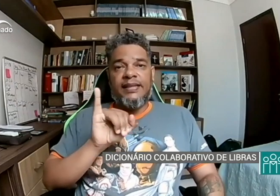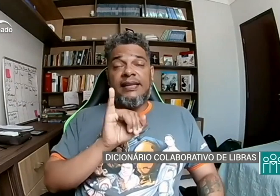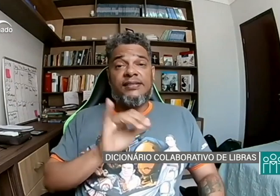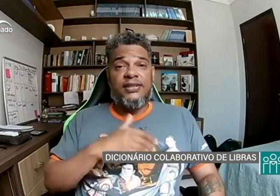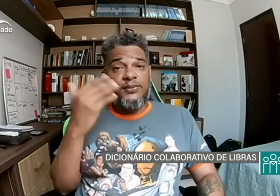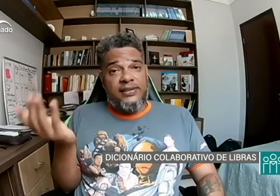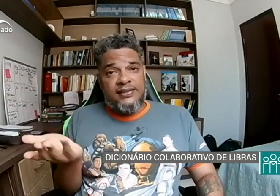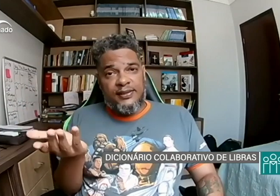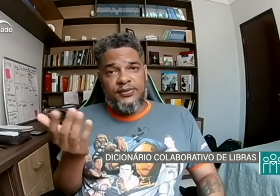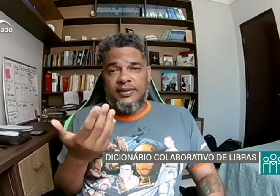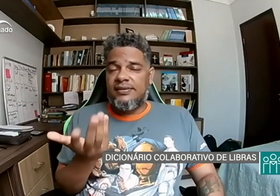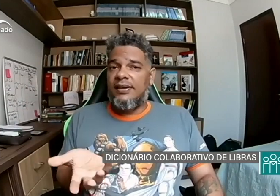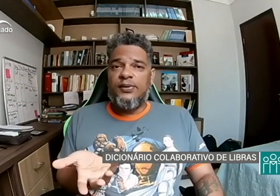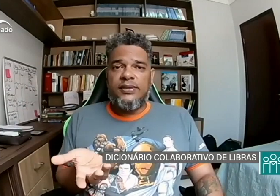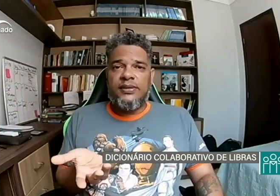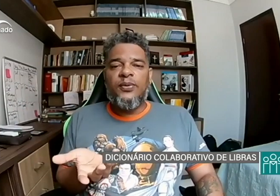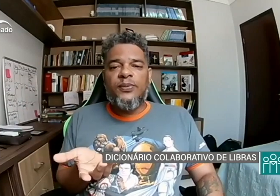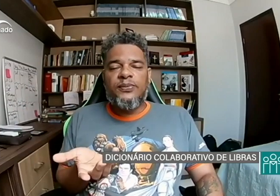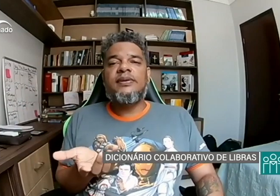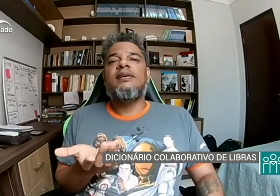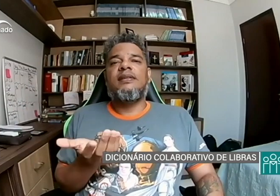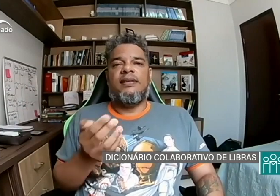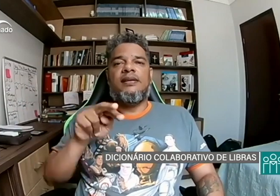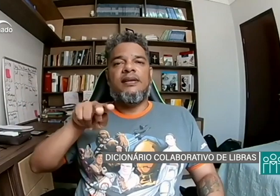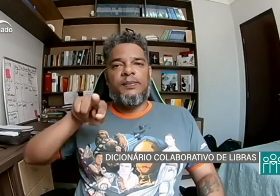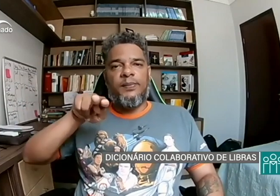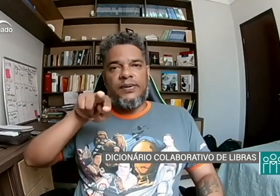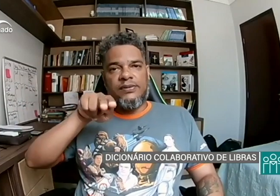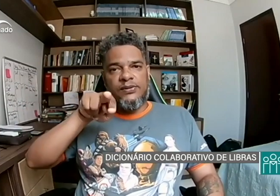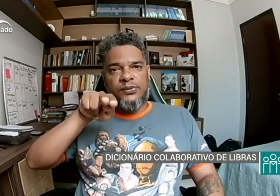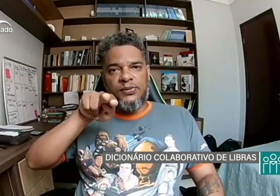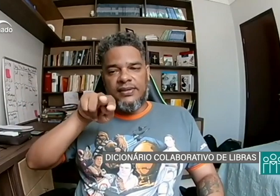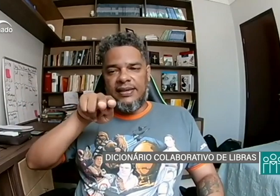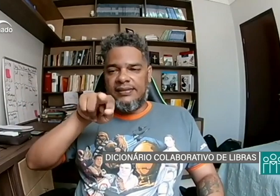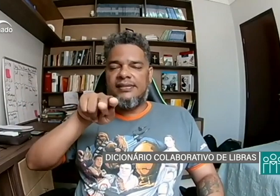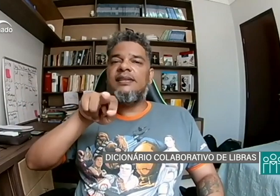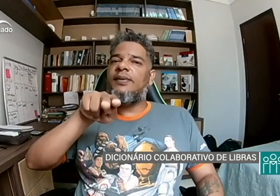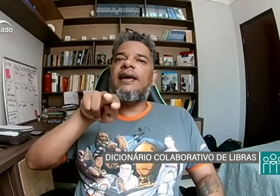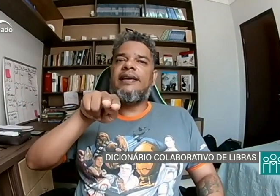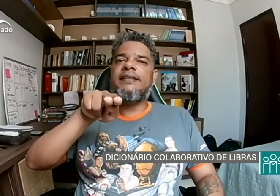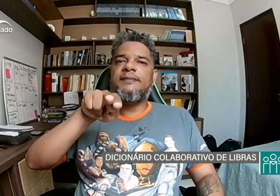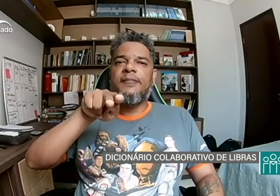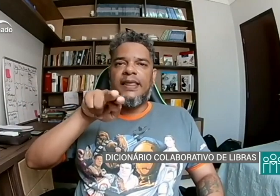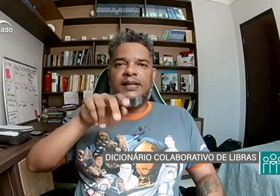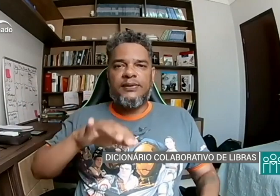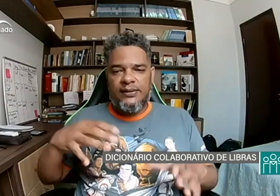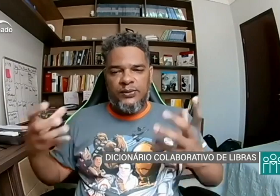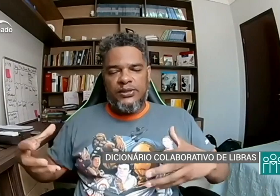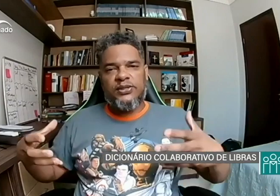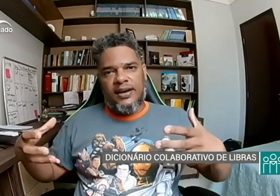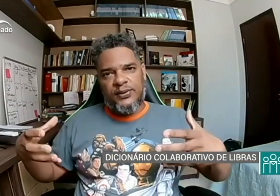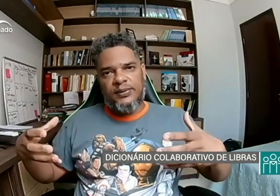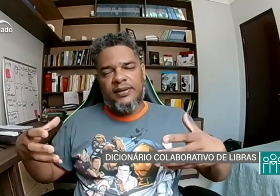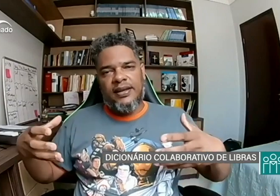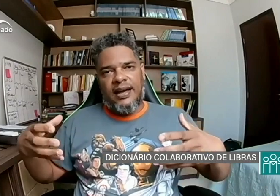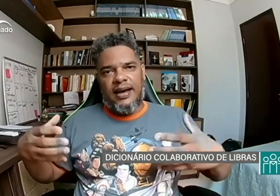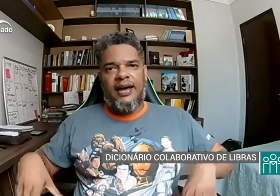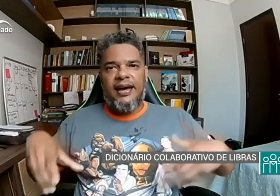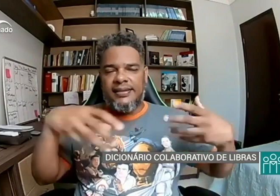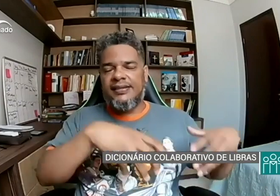Já no Recife, esse sinal não é tão comum, né? Se usa esse sinal aqui. Então, dentro de um estado, há essa